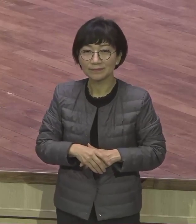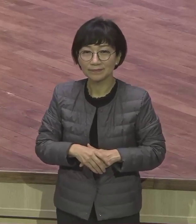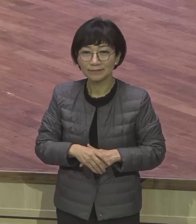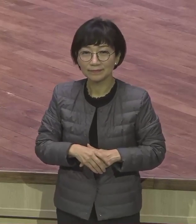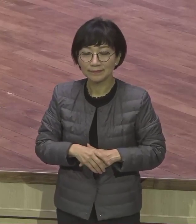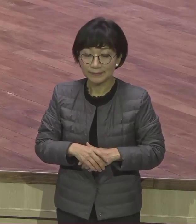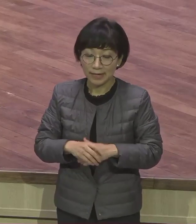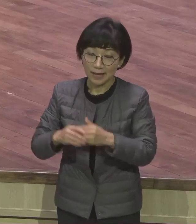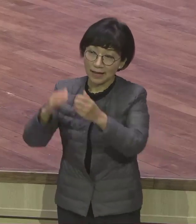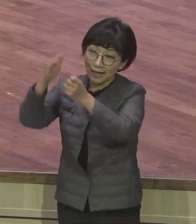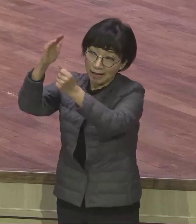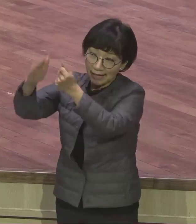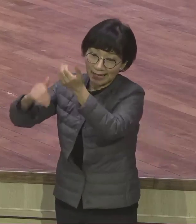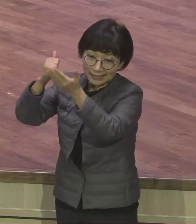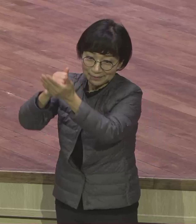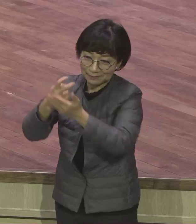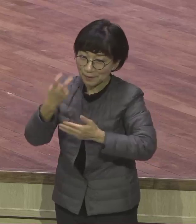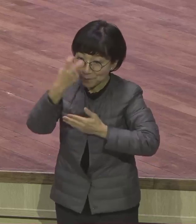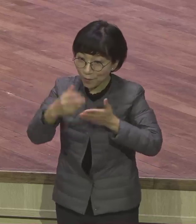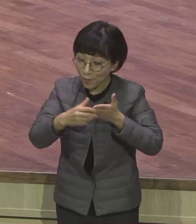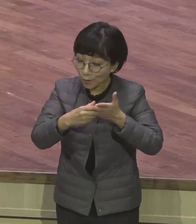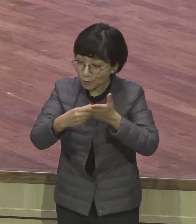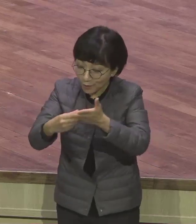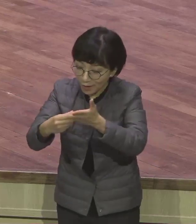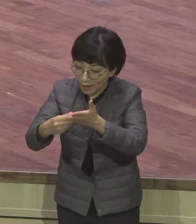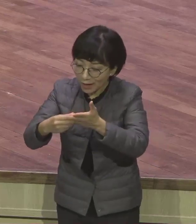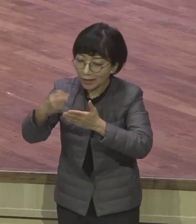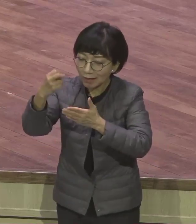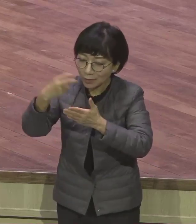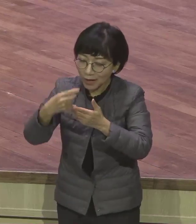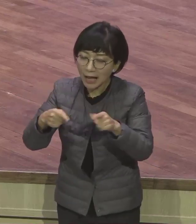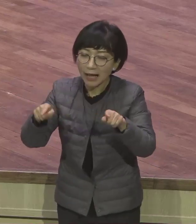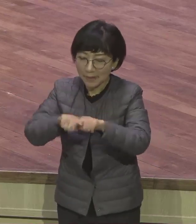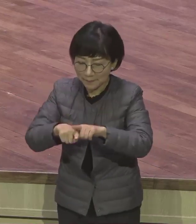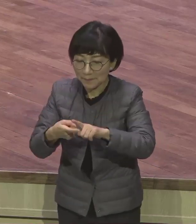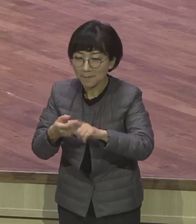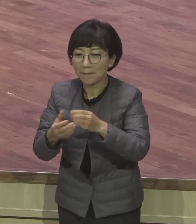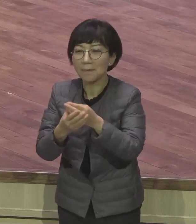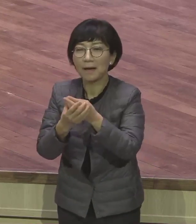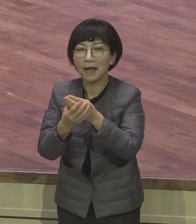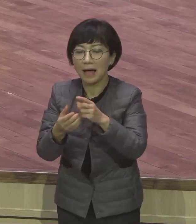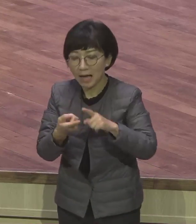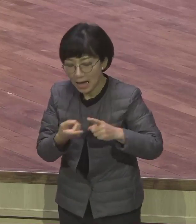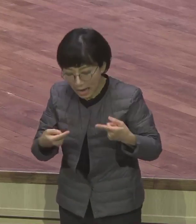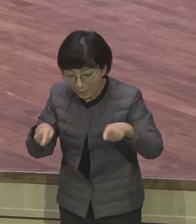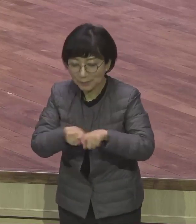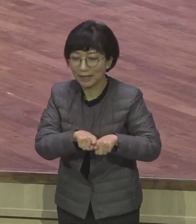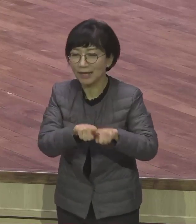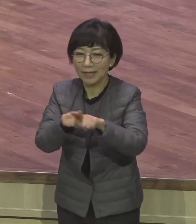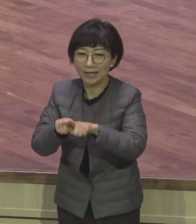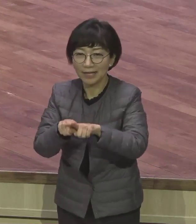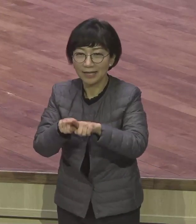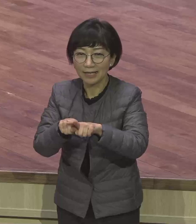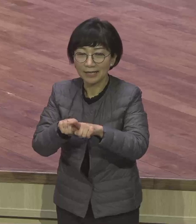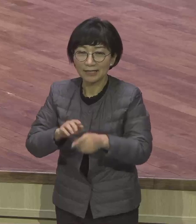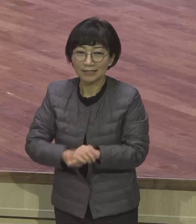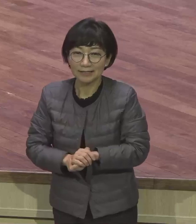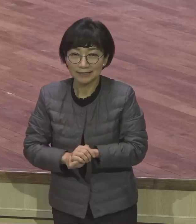연합 연합입니다 낮에는 찌는 듯한 더위를 구름기동으로 막아주시고 밤에는 불기동으로 매운 추위와 그냥